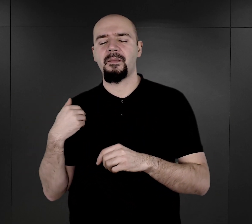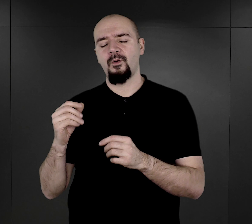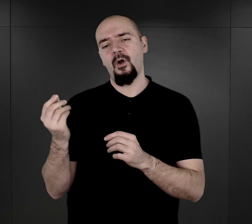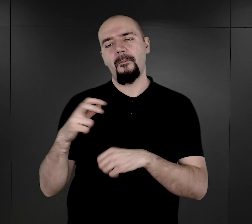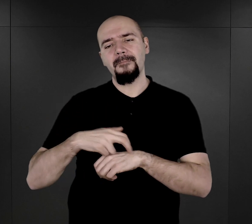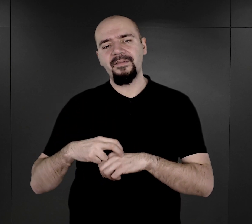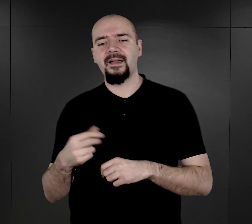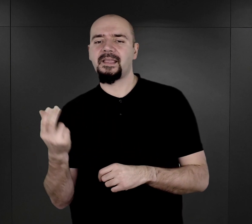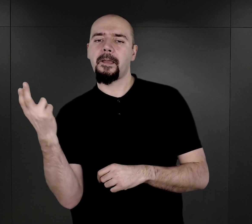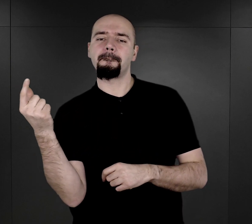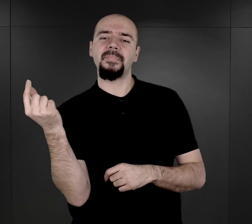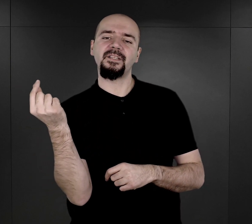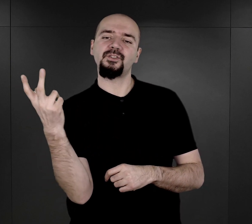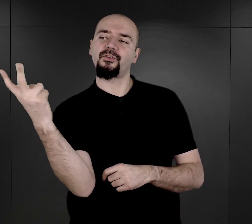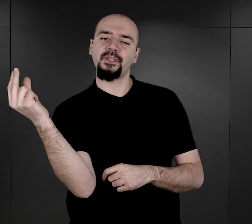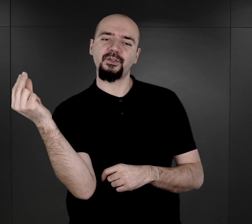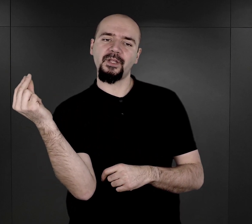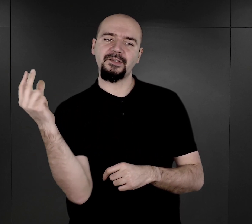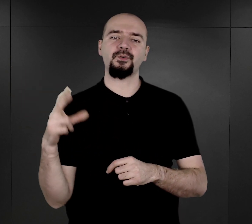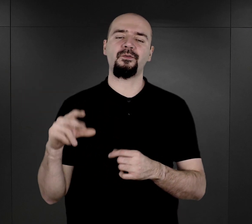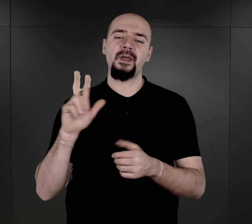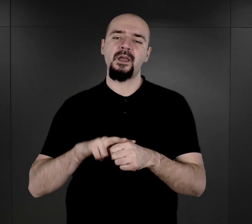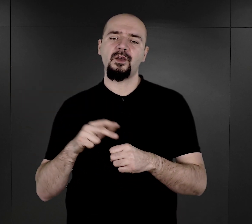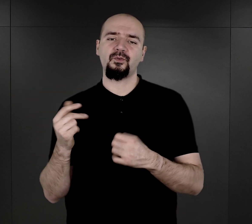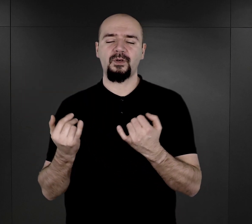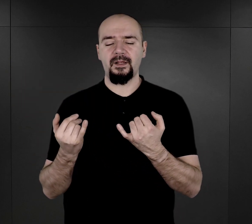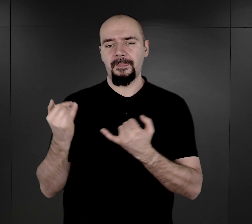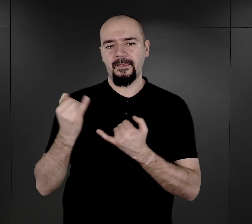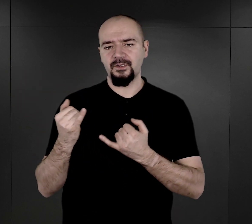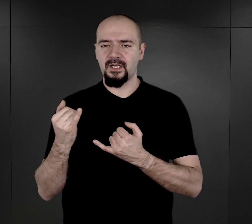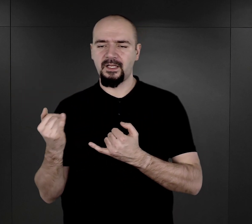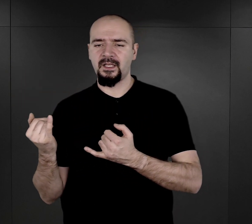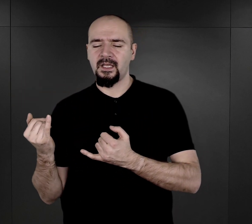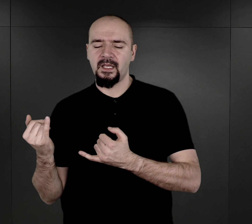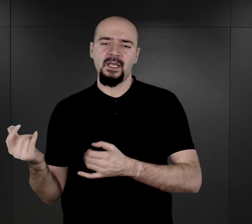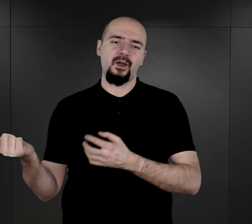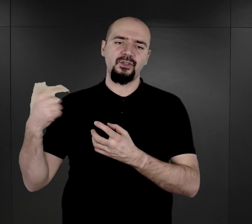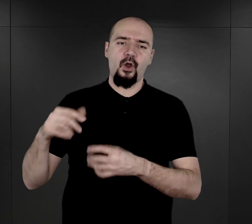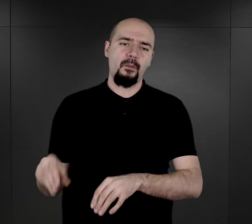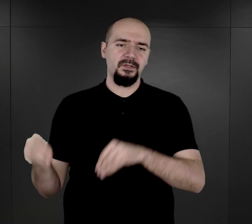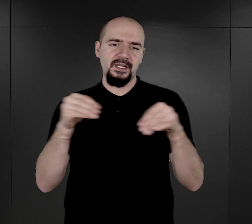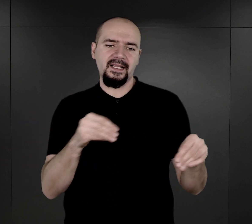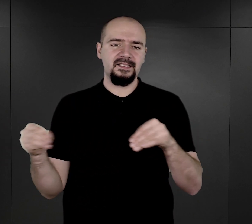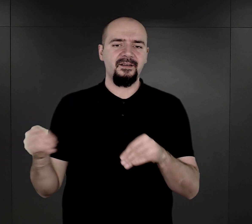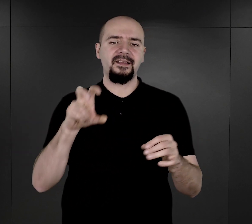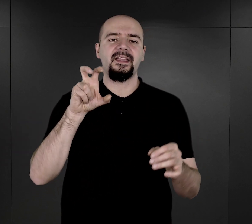trojaczków, które właśnie, jeżeli chodzi o przekazywanie cech, były tutaj najlepszą grupą.